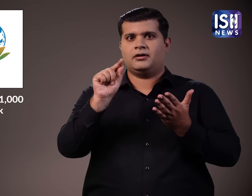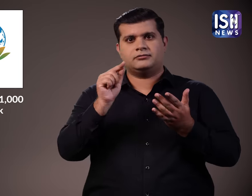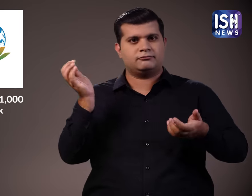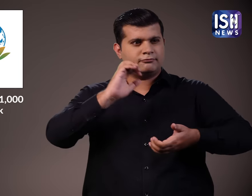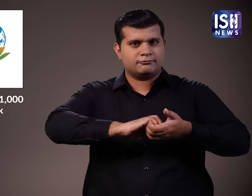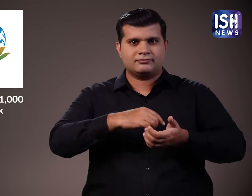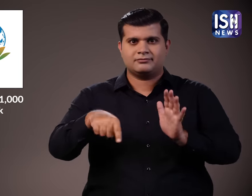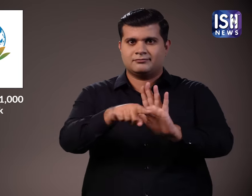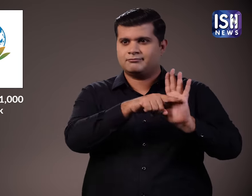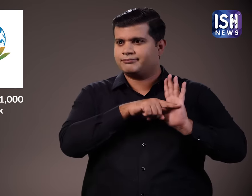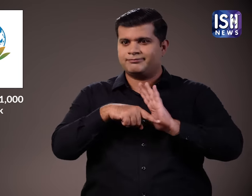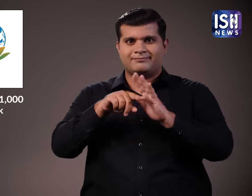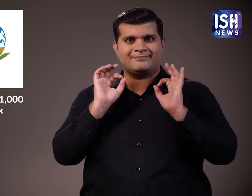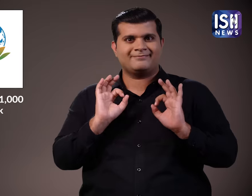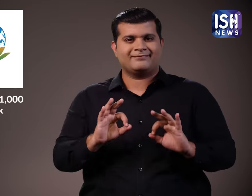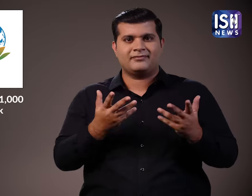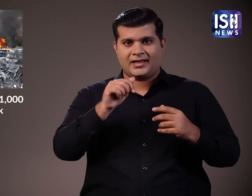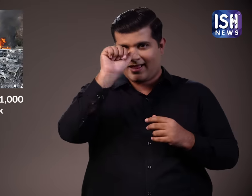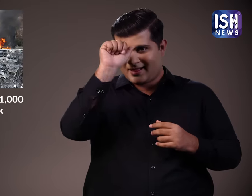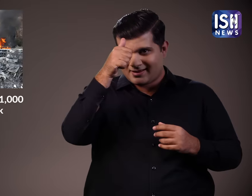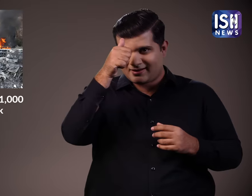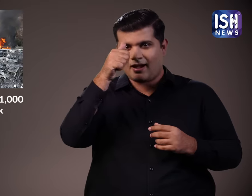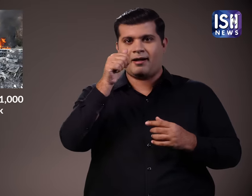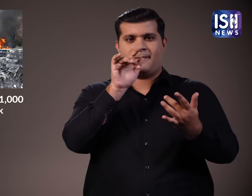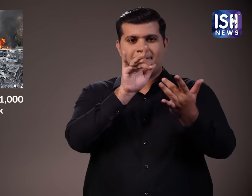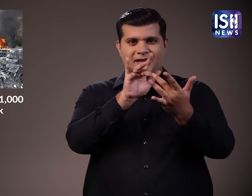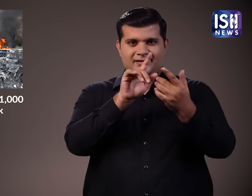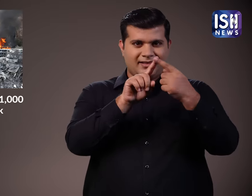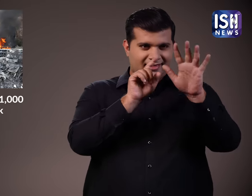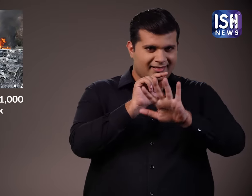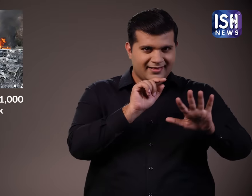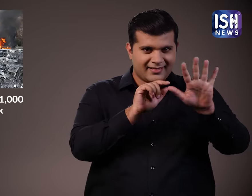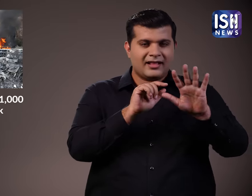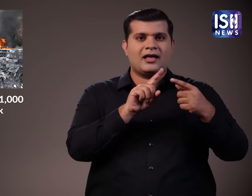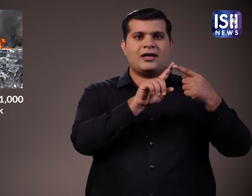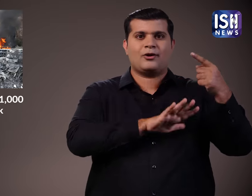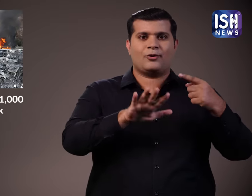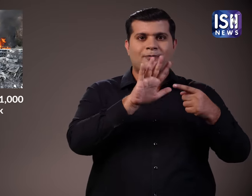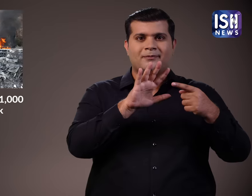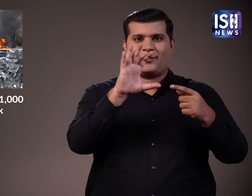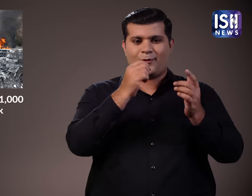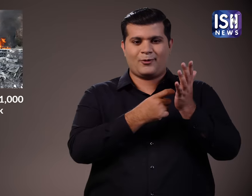सम्मिलन में भारत, मध्यपूर्व, यॉरॉप, आर्थिक कॉरिडॉर पर हस्ताक्षर किये गए